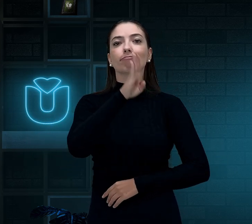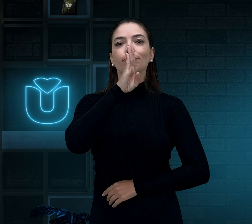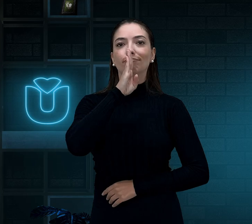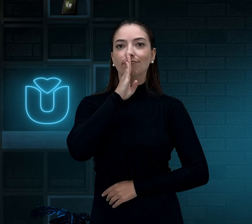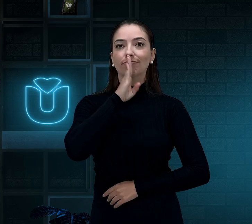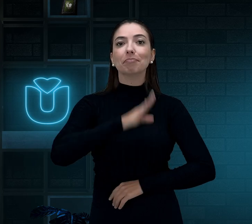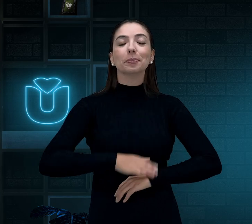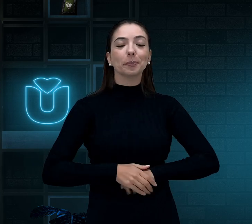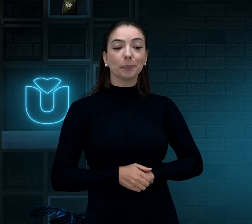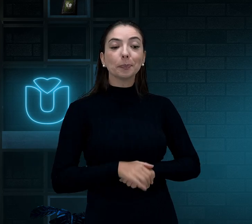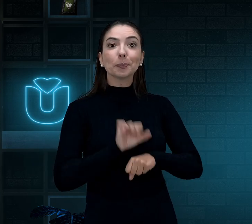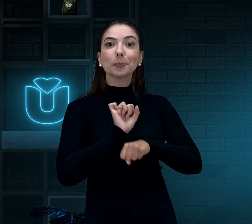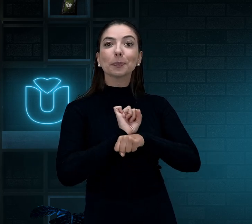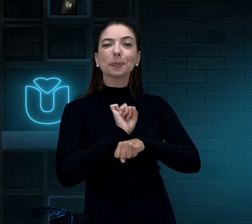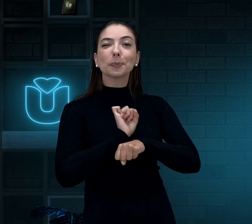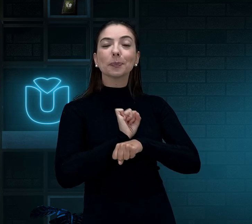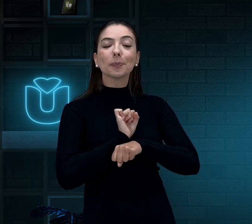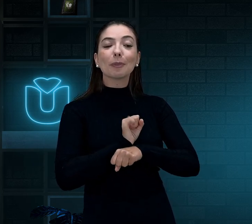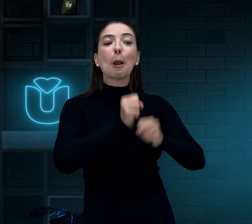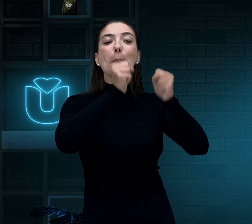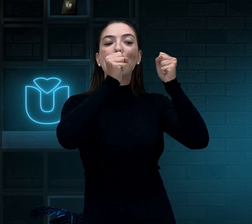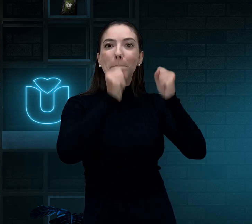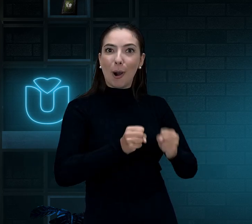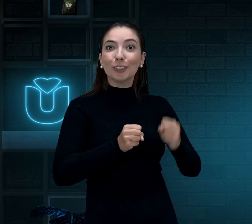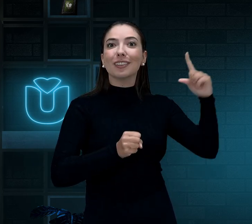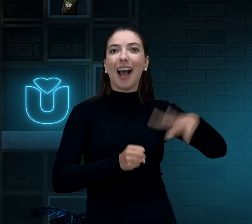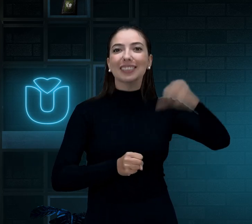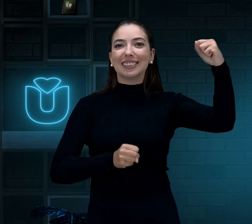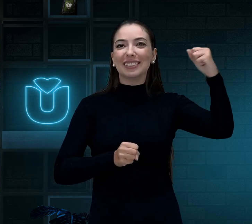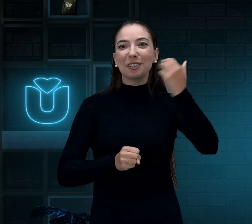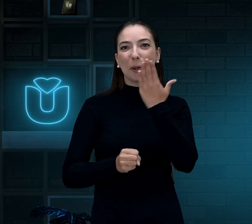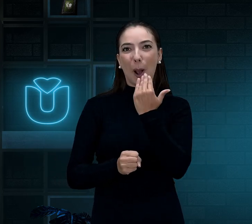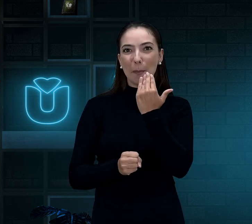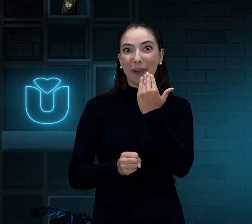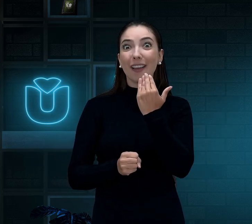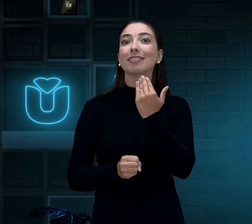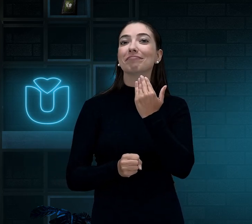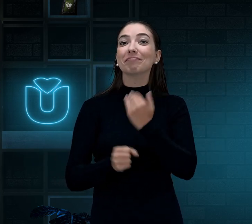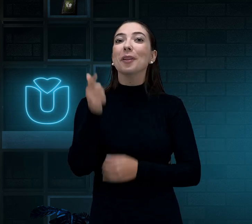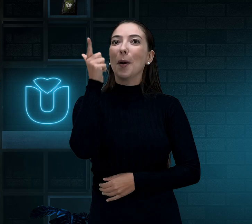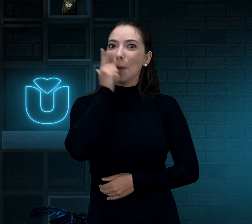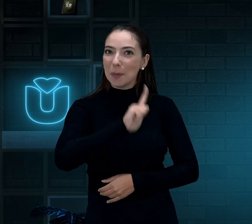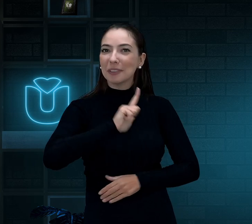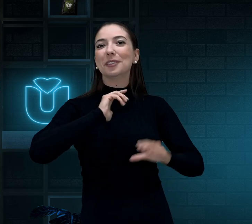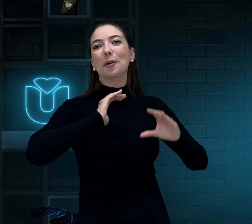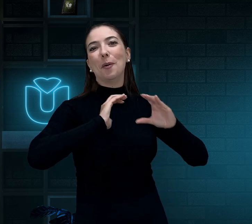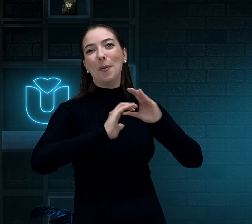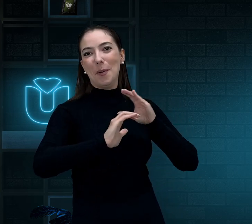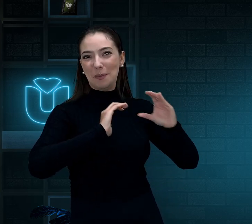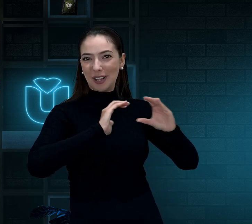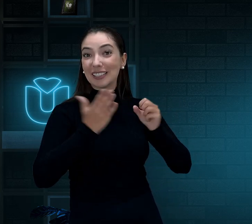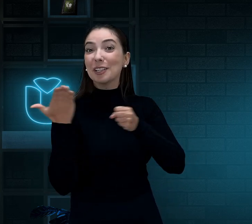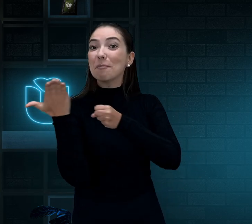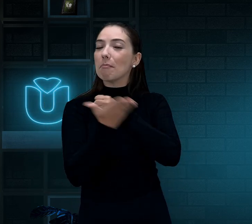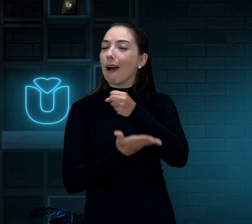ele não vai pegar. Espera um pouquinho, sinaliza pode e ele pega e come. Consegue essa comunicação básica.